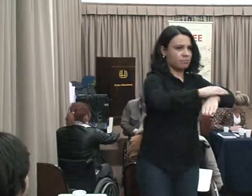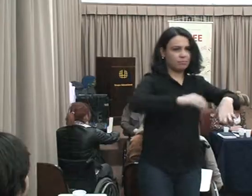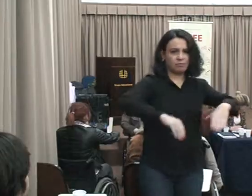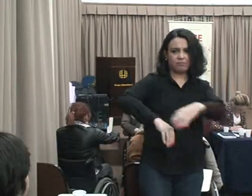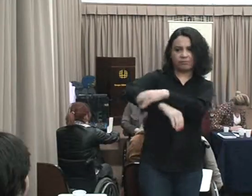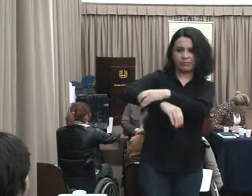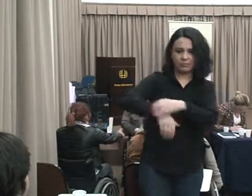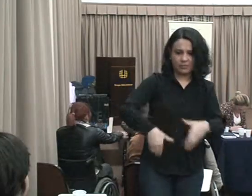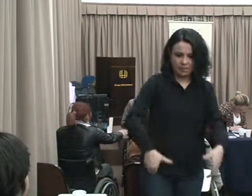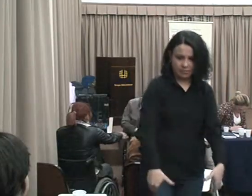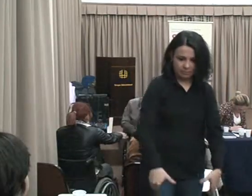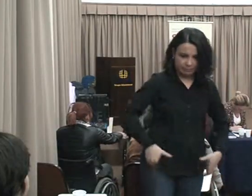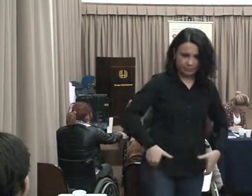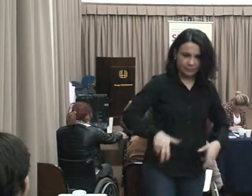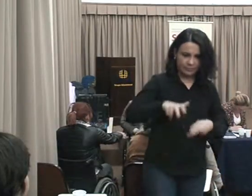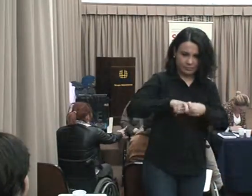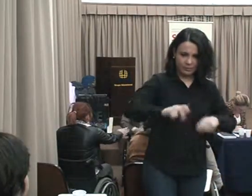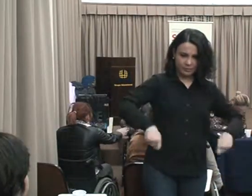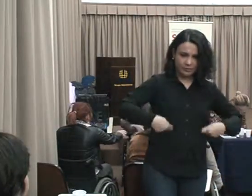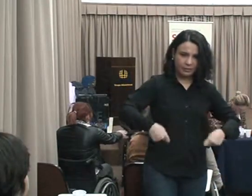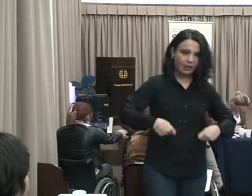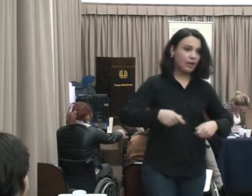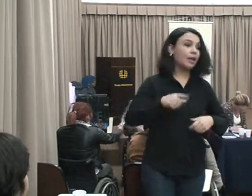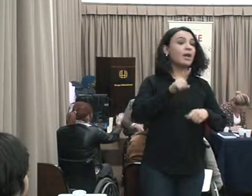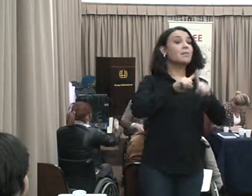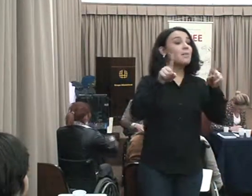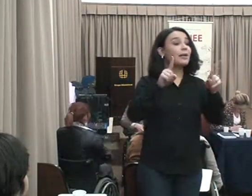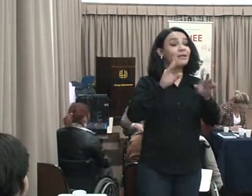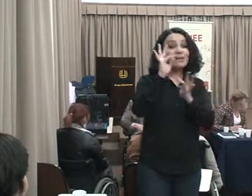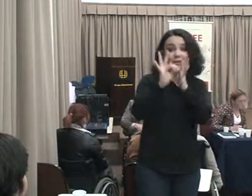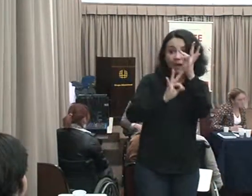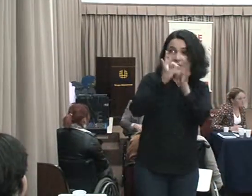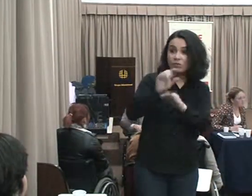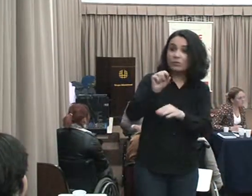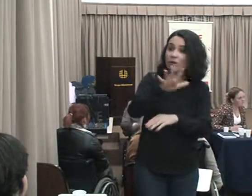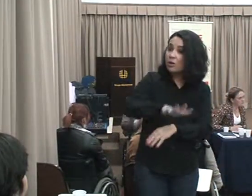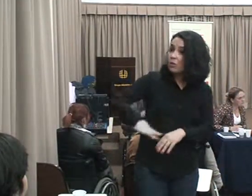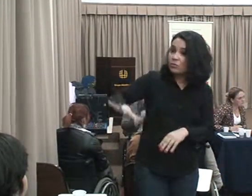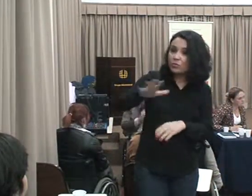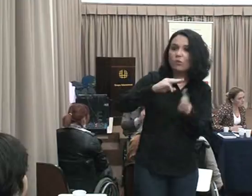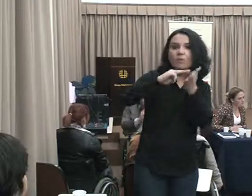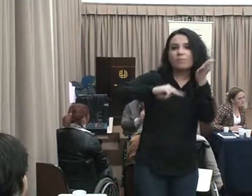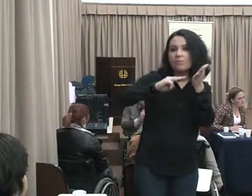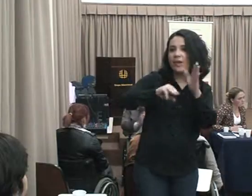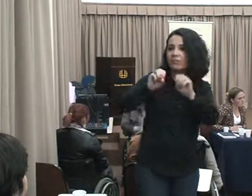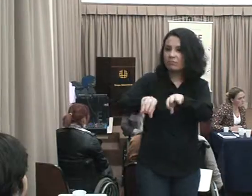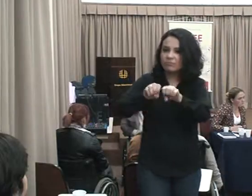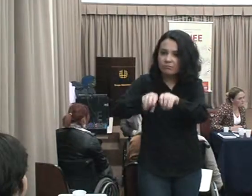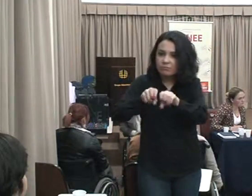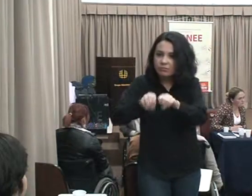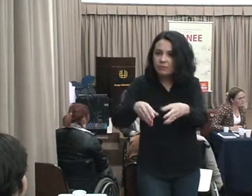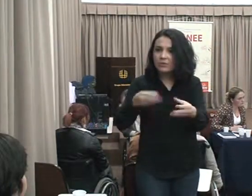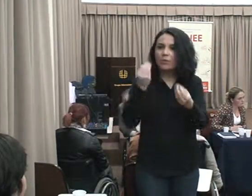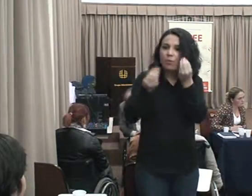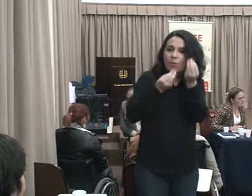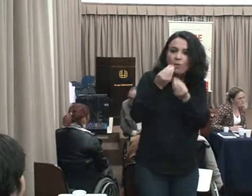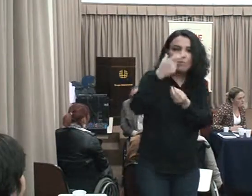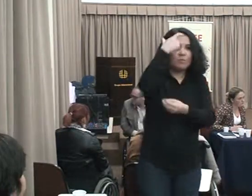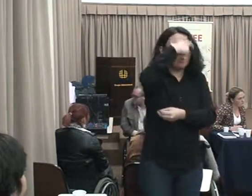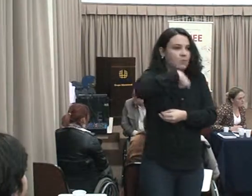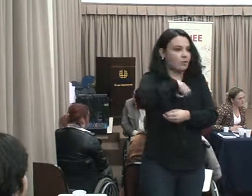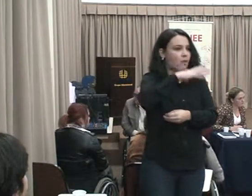assistiva Entra métodos Entra tudo Então você vê Como é que nós estamos No meio da engenharia